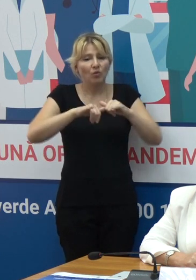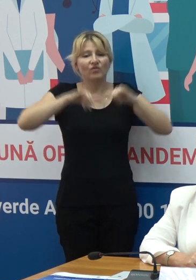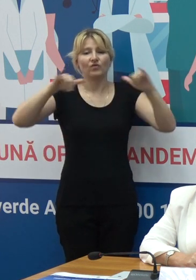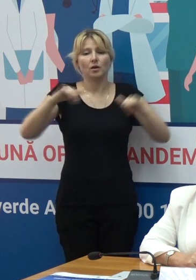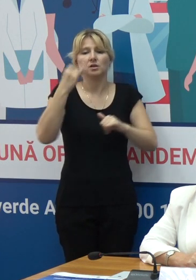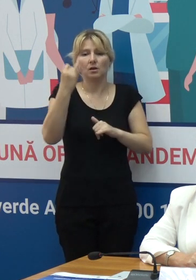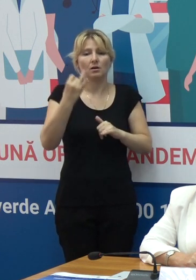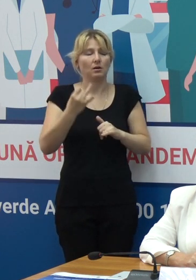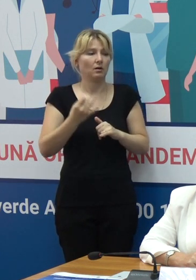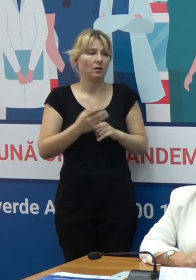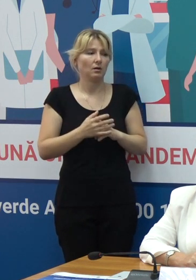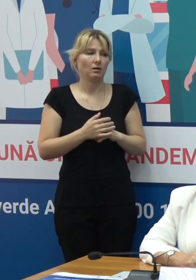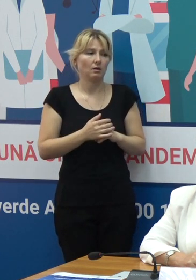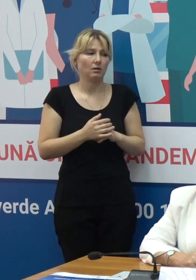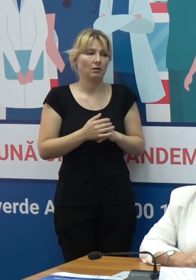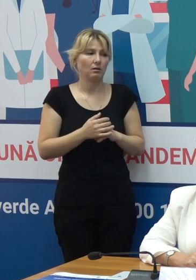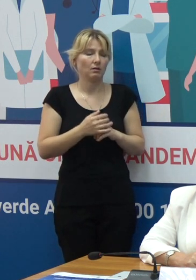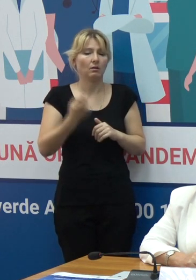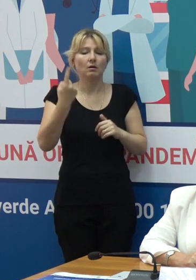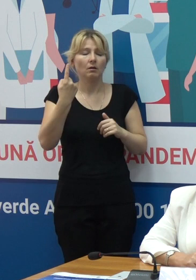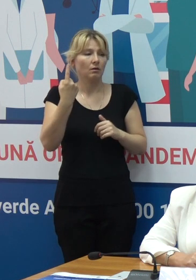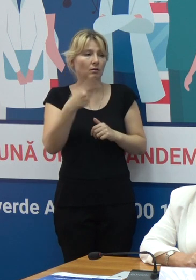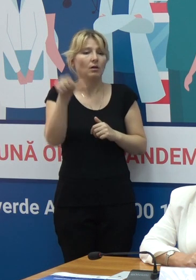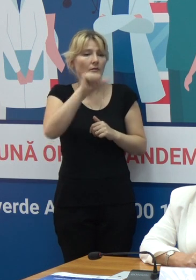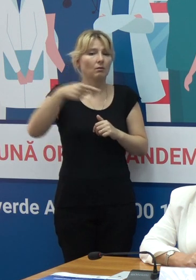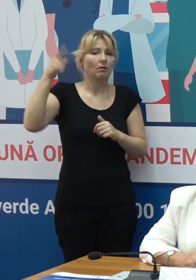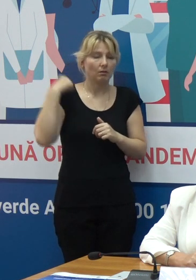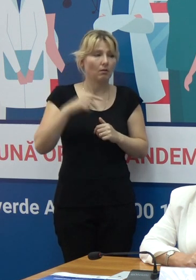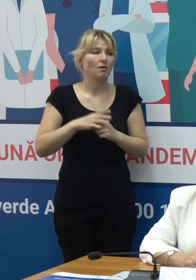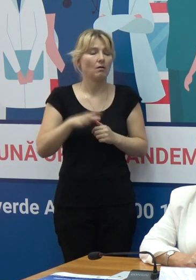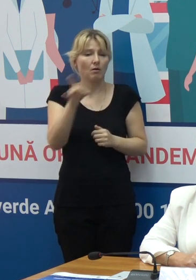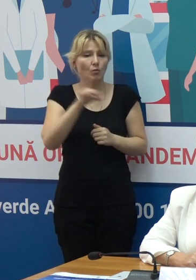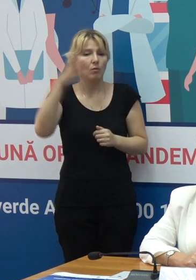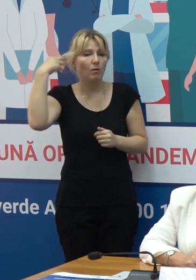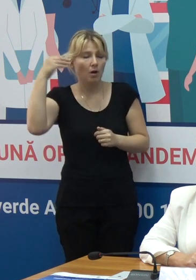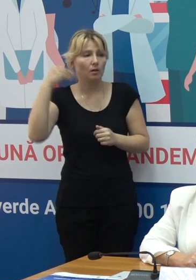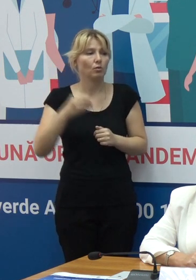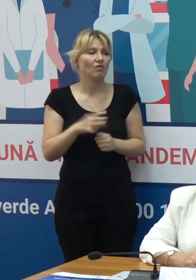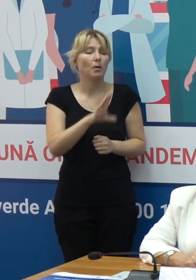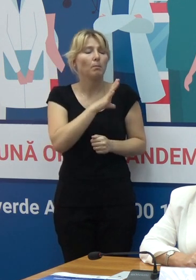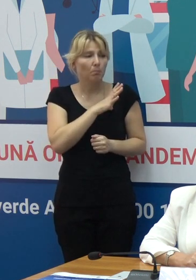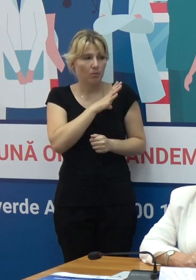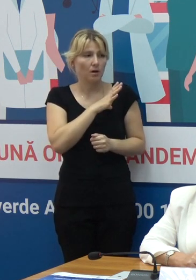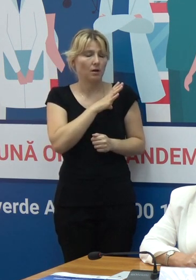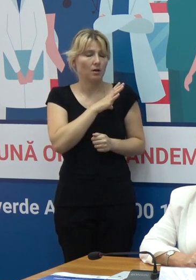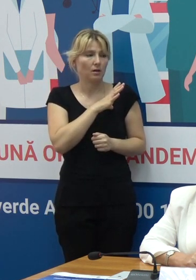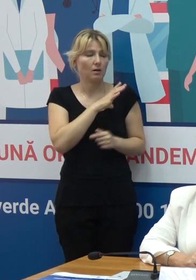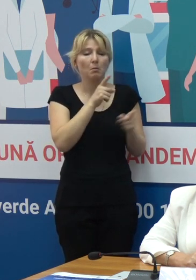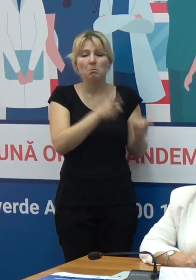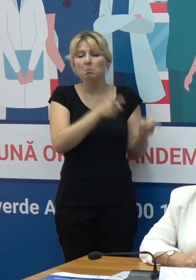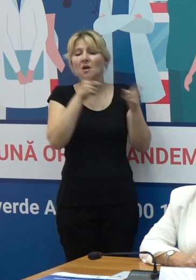De fapt, în săptămână trecută Republica Moldova a trecut în